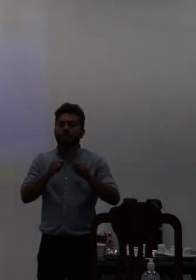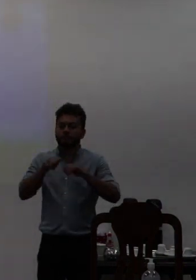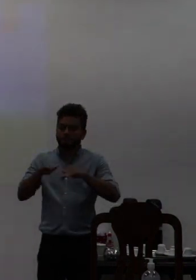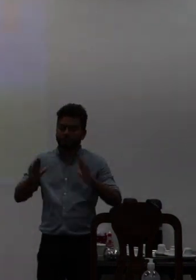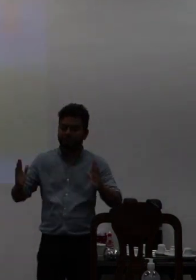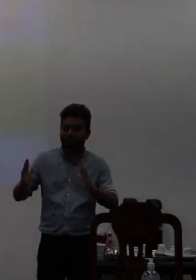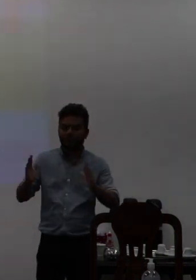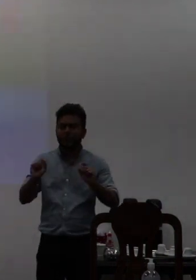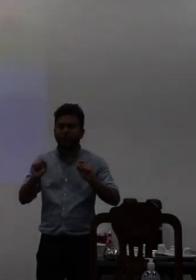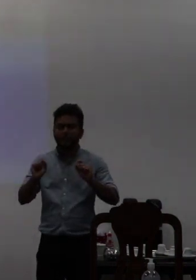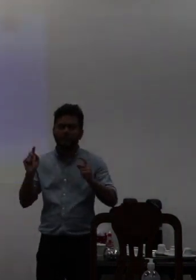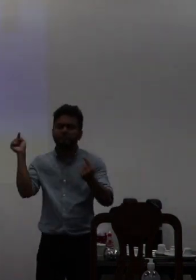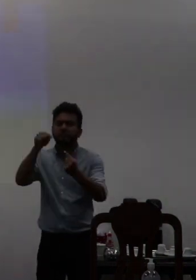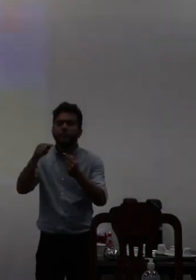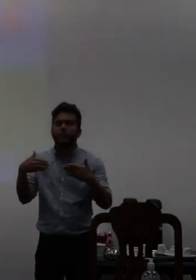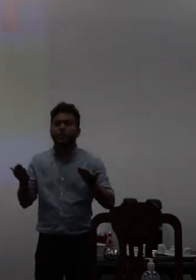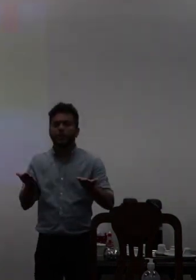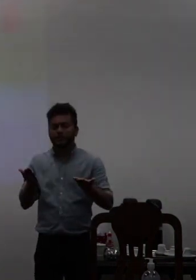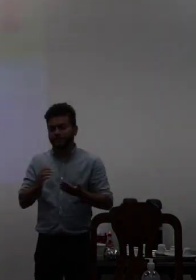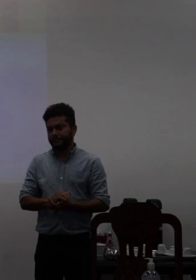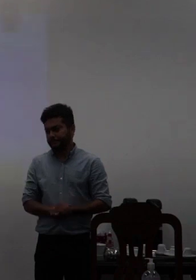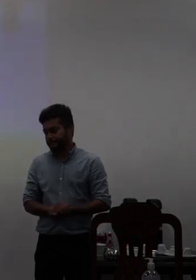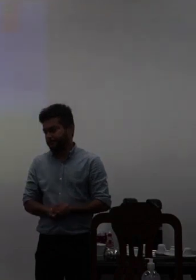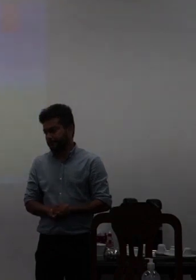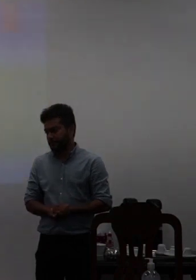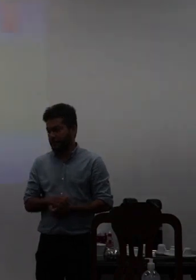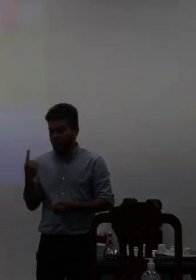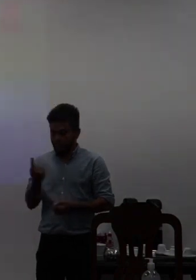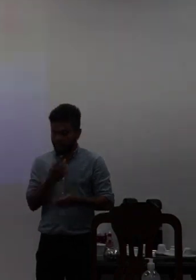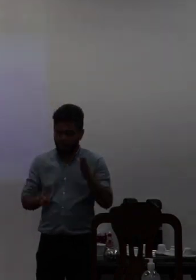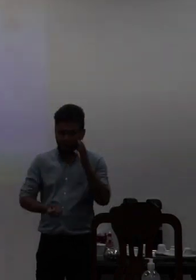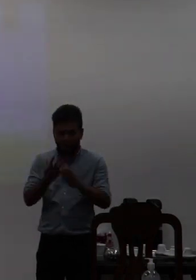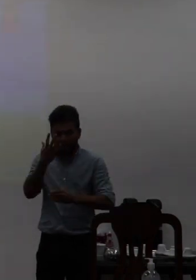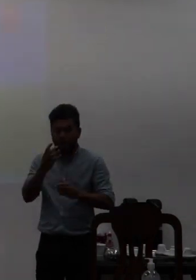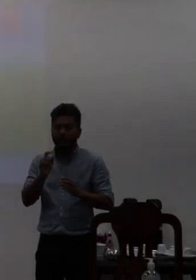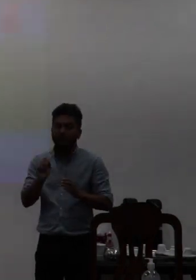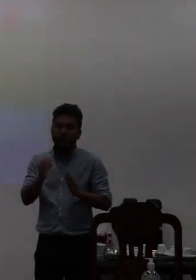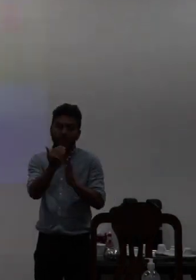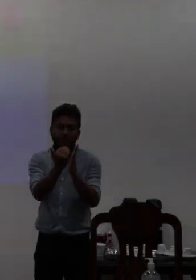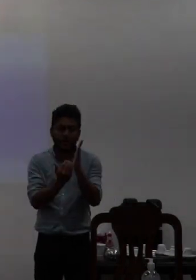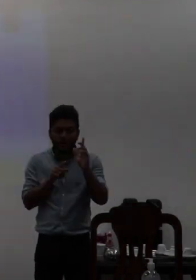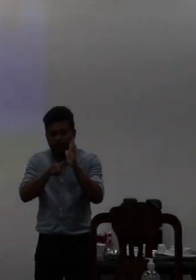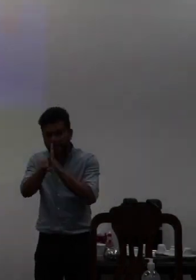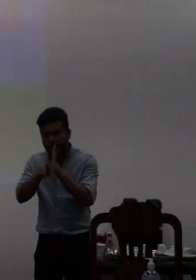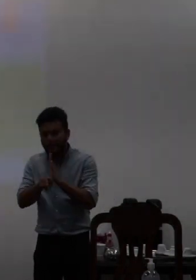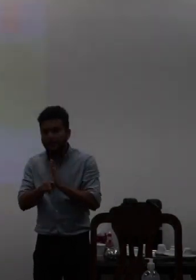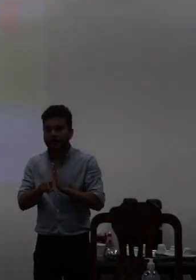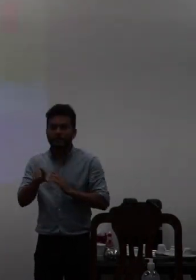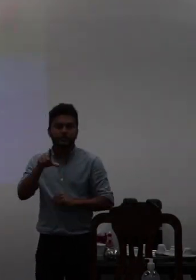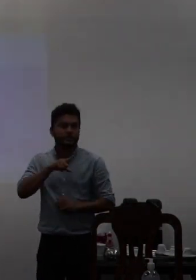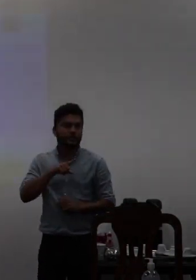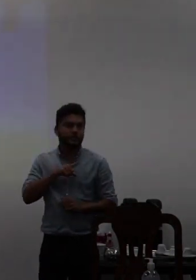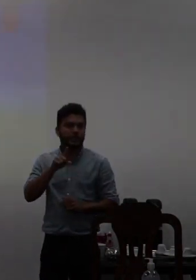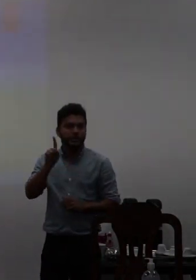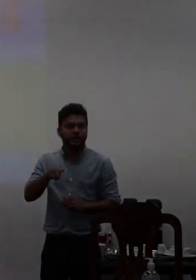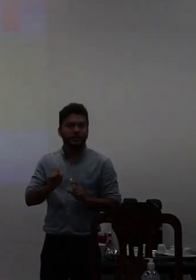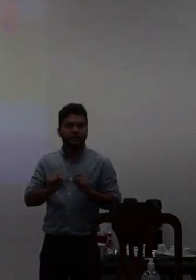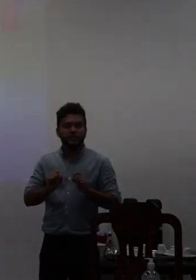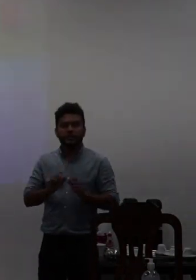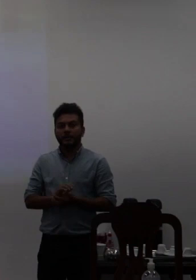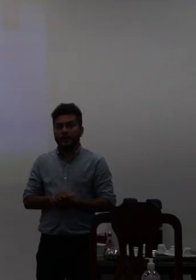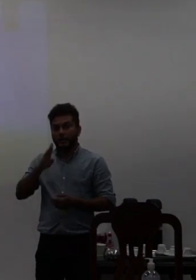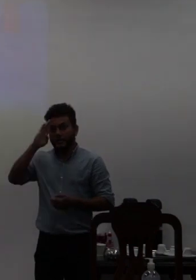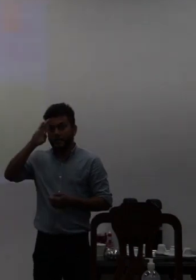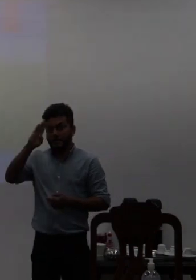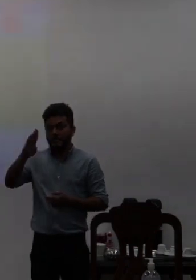ideia desse questionário nós elaboramos um questionário que tivesse como a principal